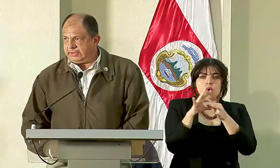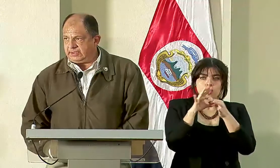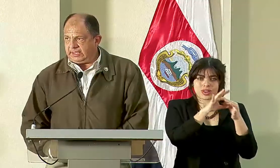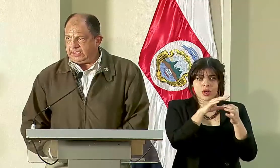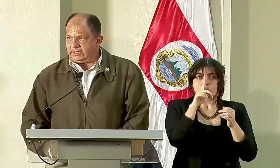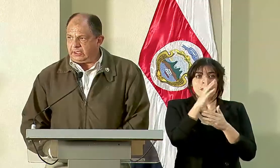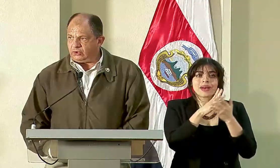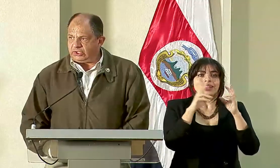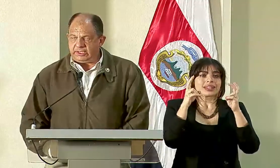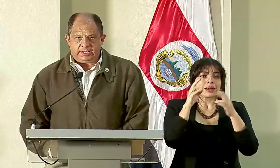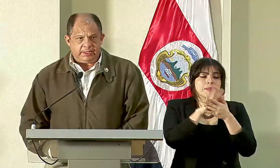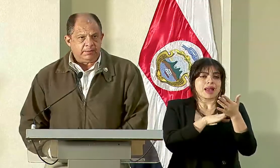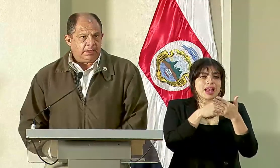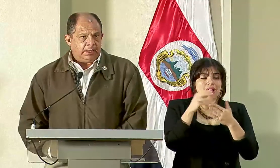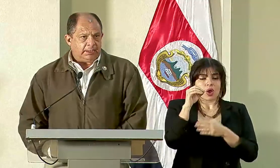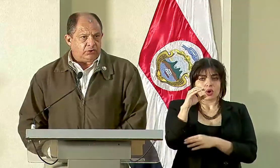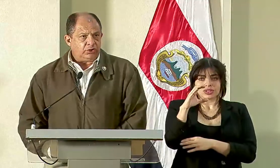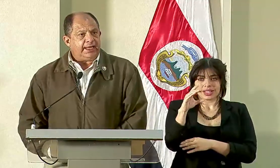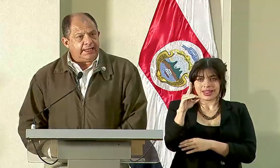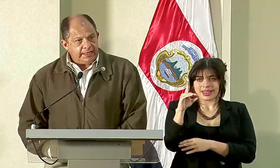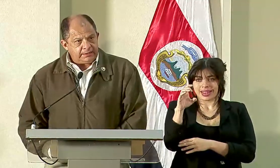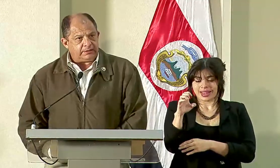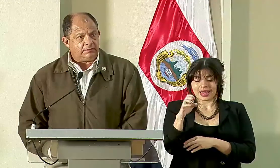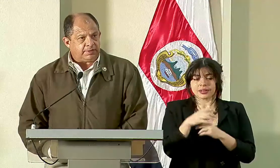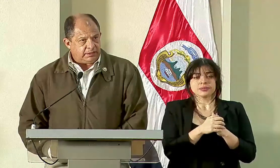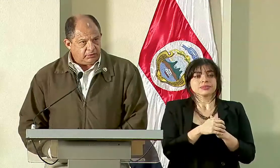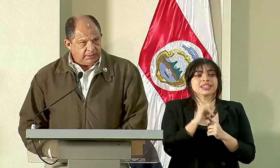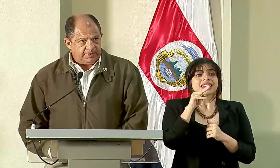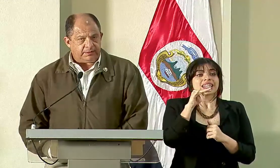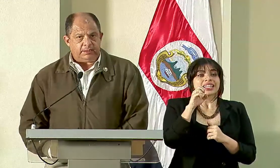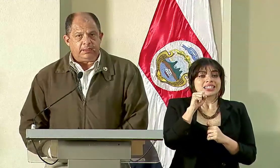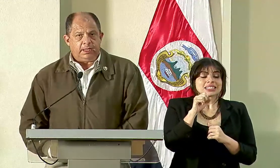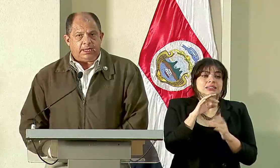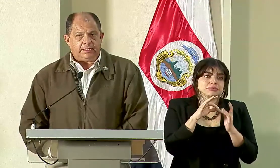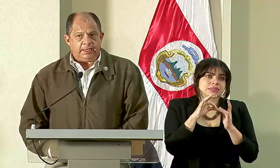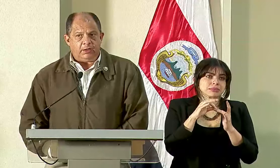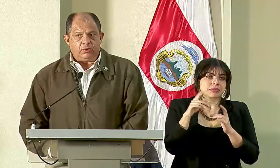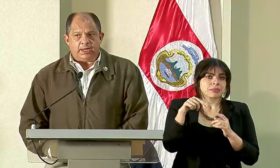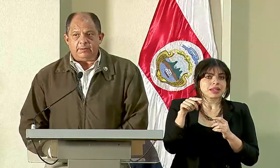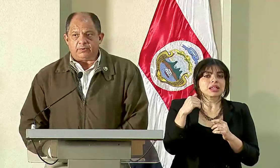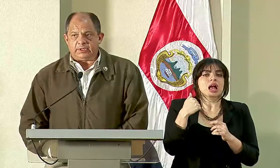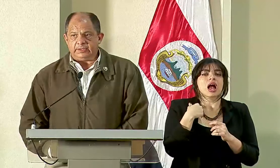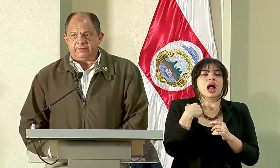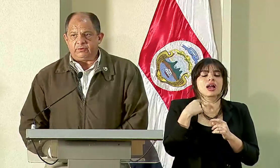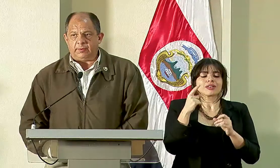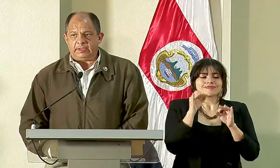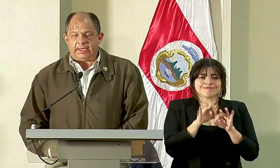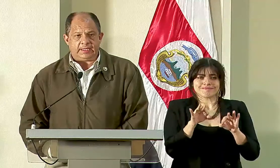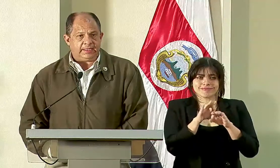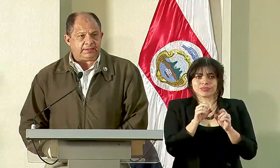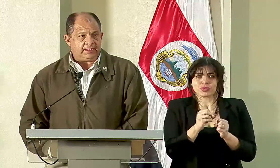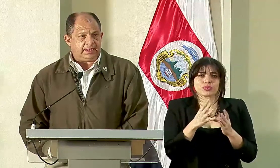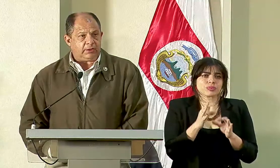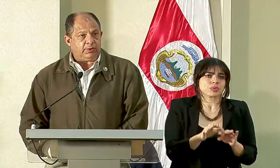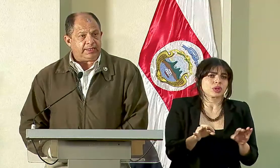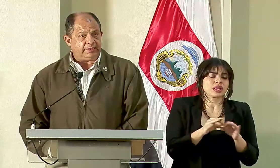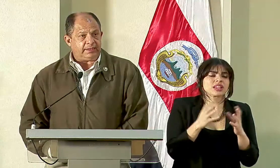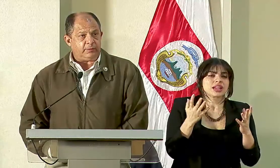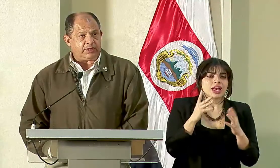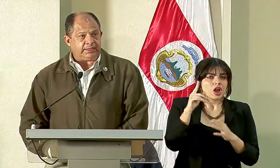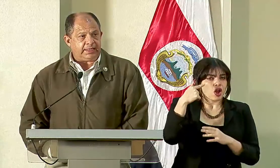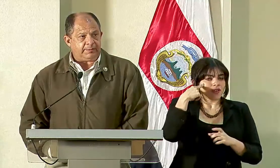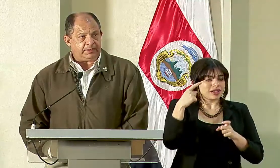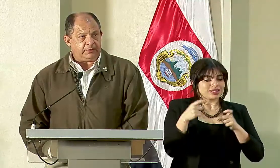uno de los temas de la Agenda OCDE, en donde el INSS, particularmente, tiene una importancia fundamental, que es el de la